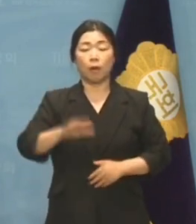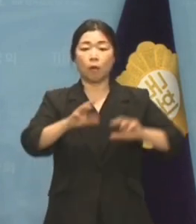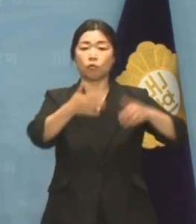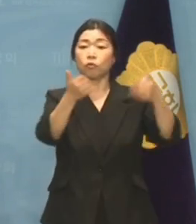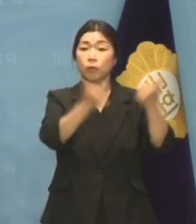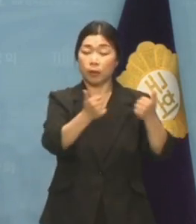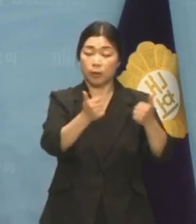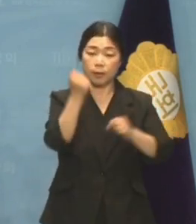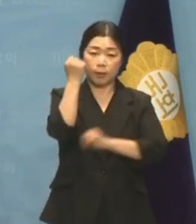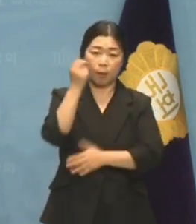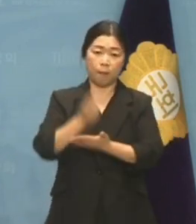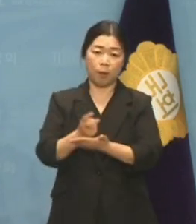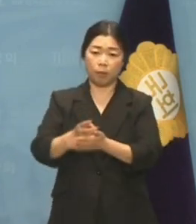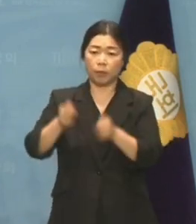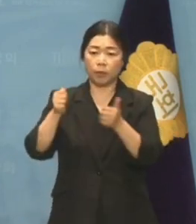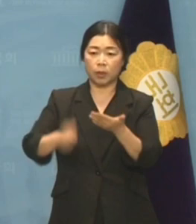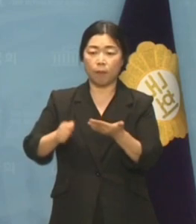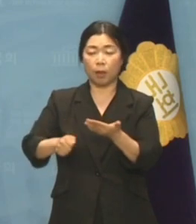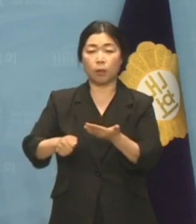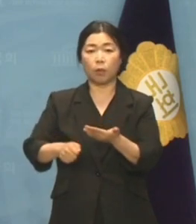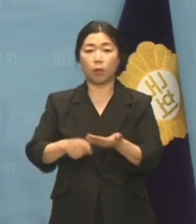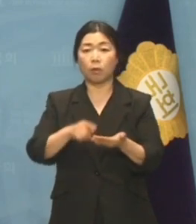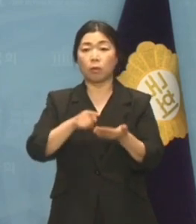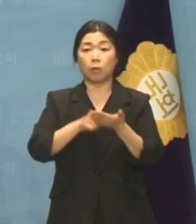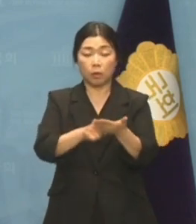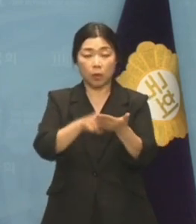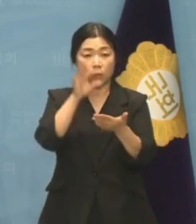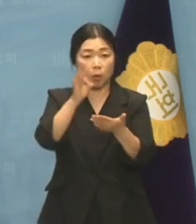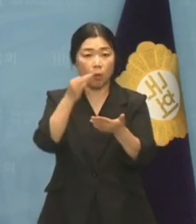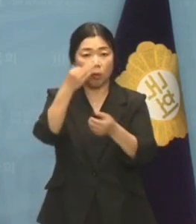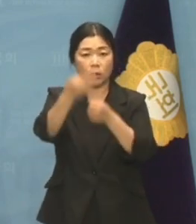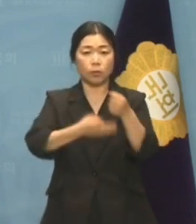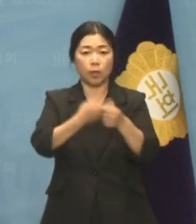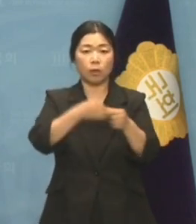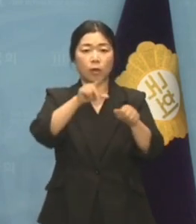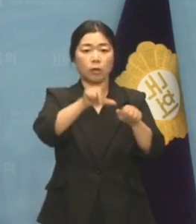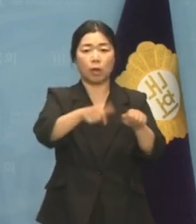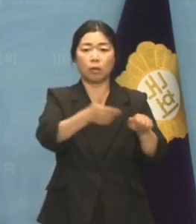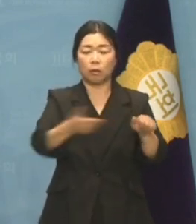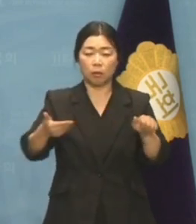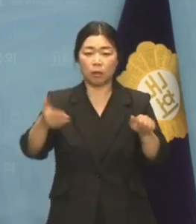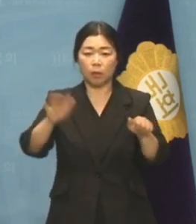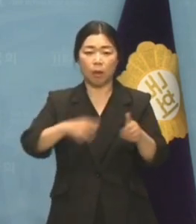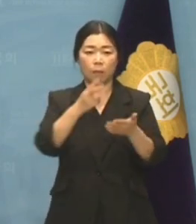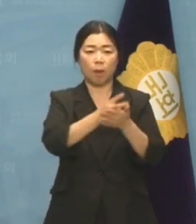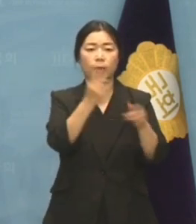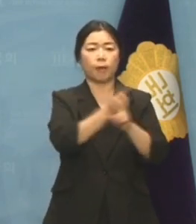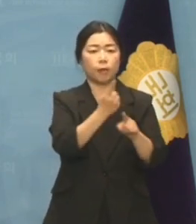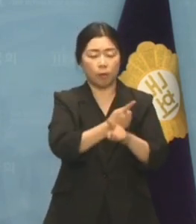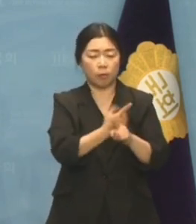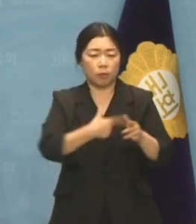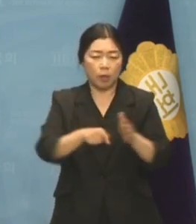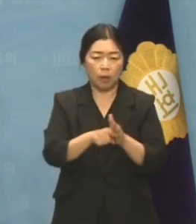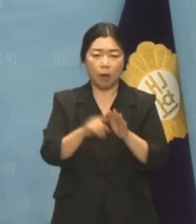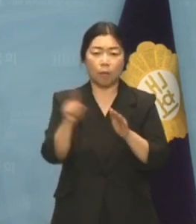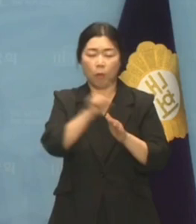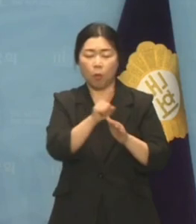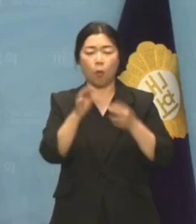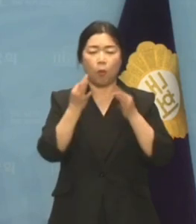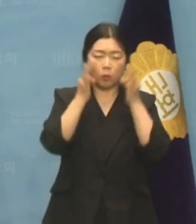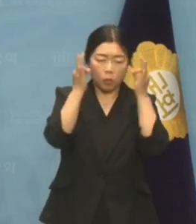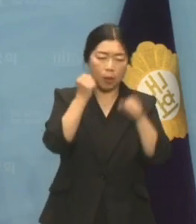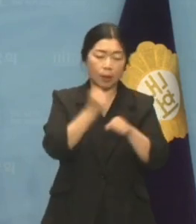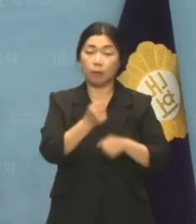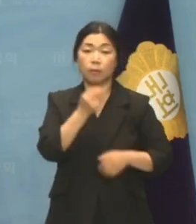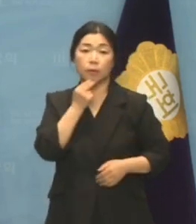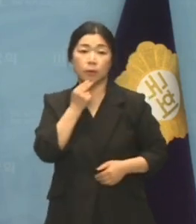국회는 헌법재판소의 결정이 내려진 지 14년이 지났지만 법 개정을 위한 어떠한 노력도 하지